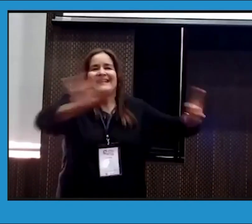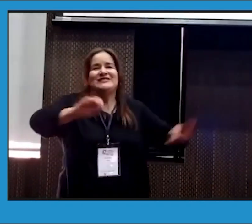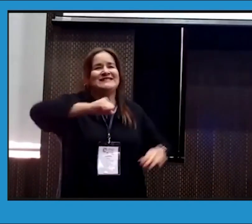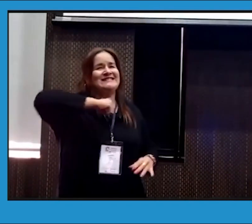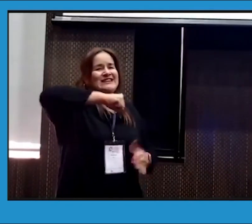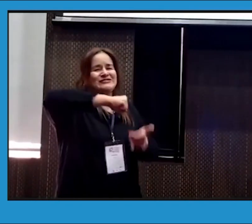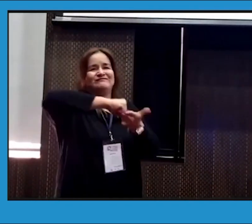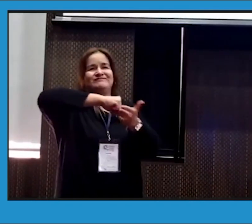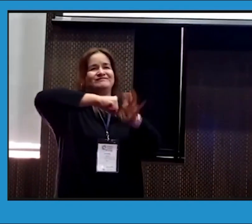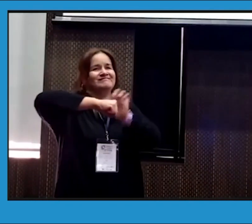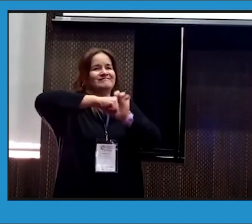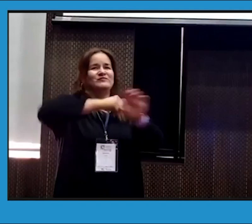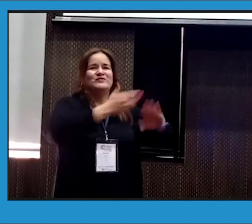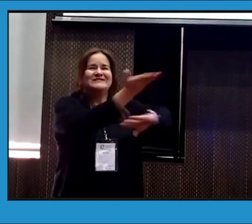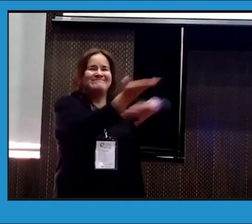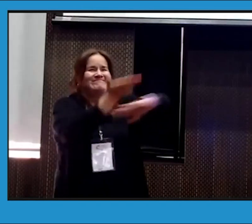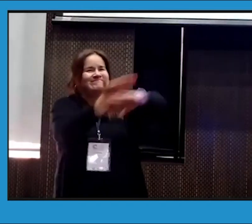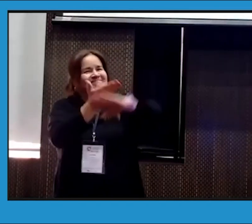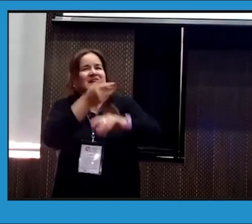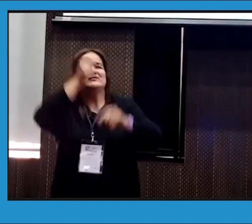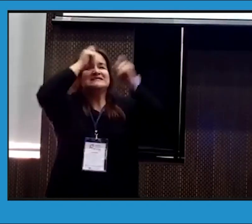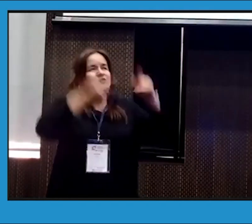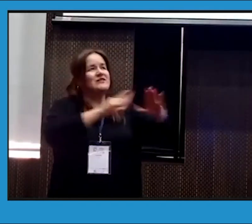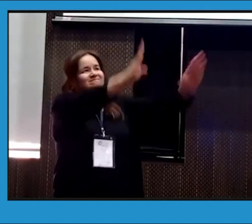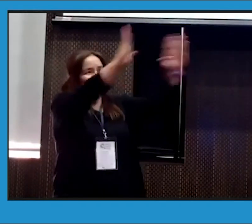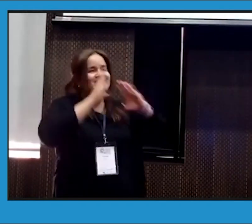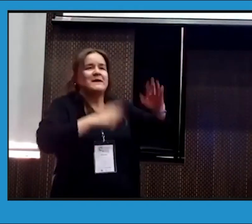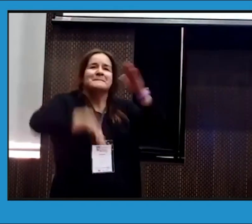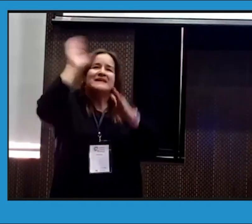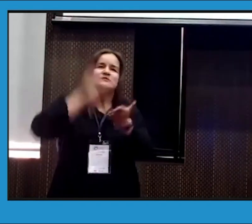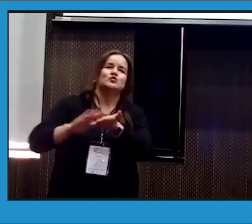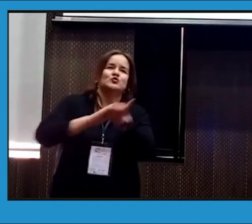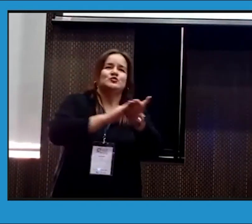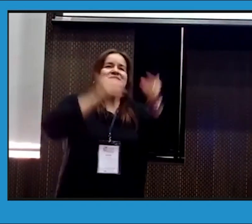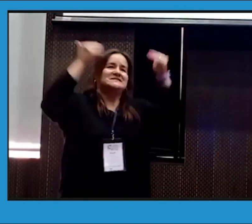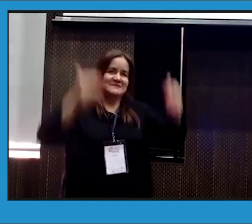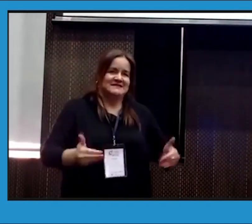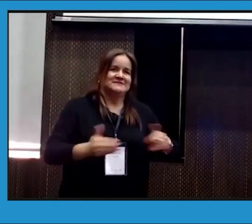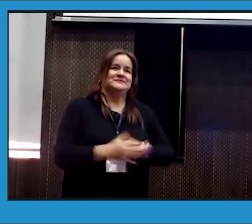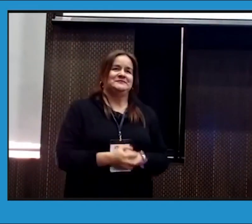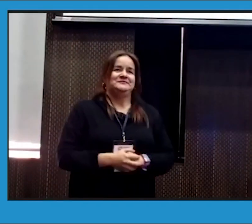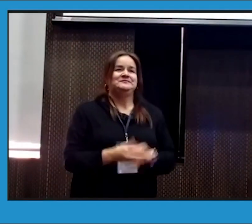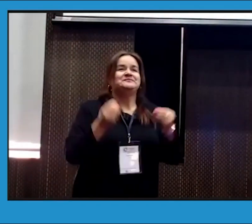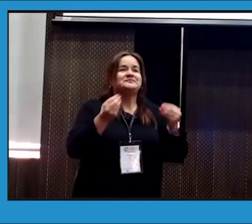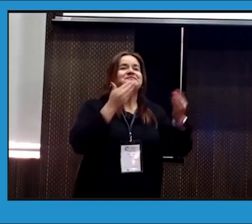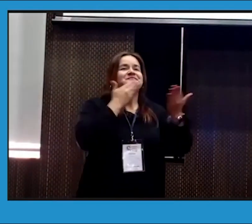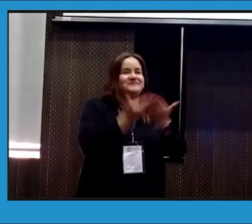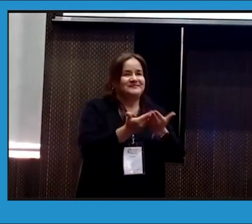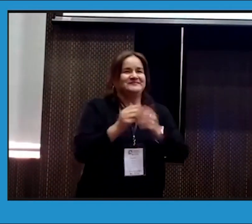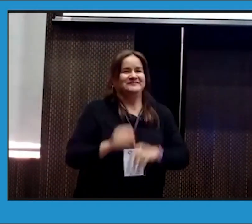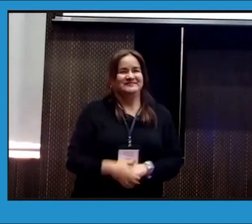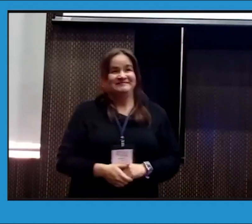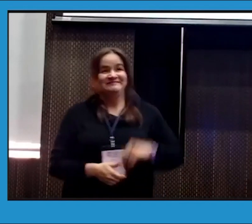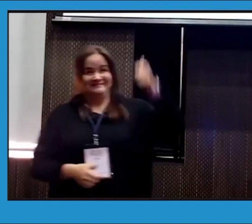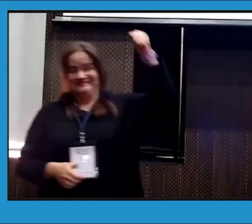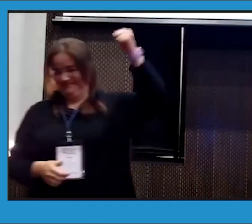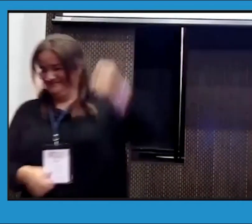favor que me ayude, no, es exigir la reivindicación de nuestros derechos para poder solucionar todo lo que está sucediendo en discapacidad. Gracias.